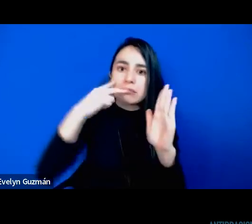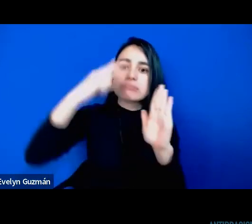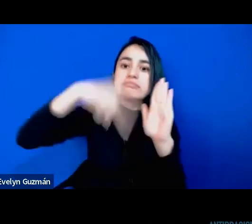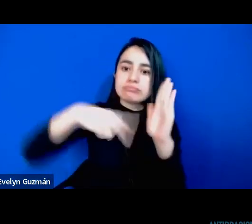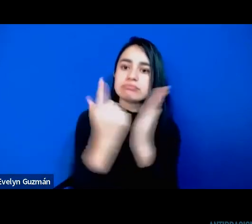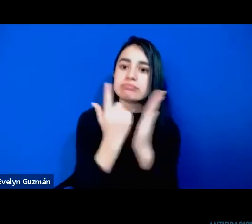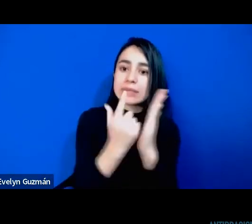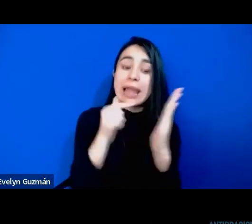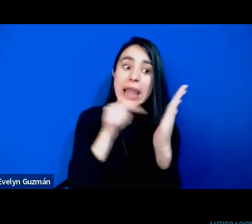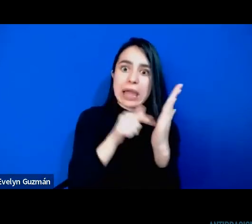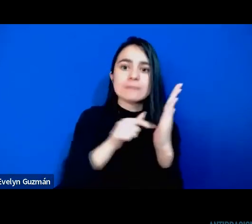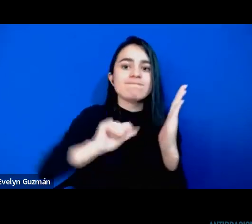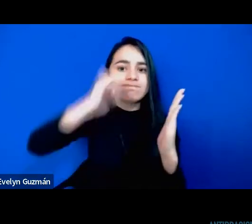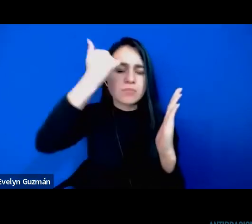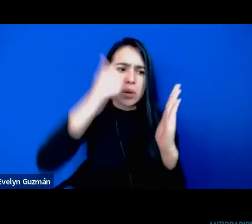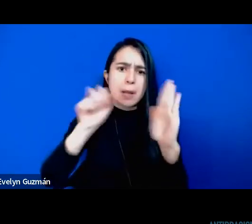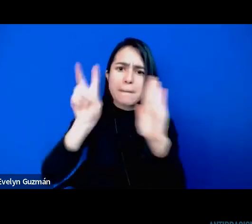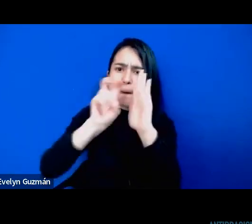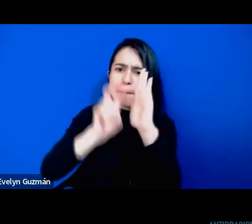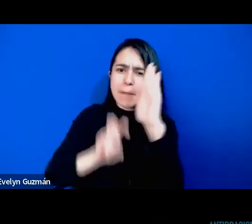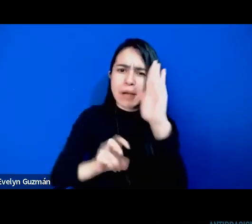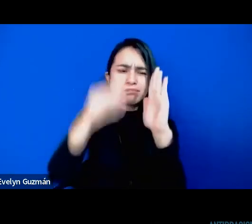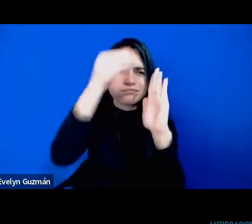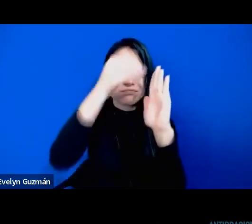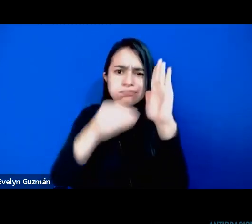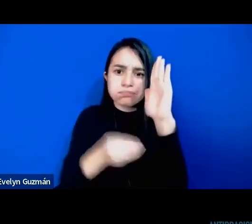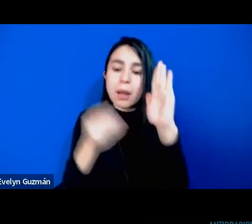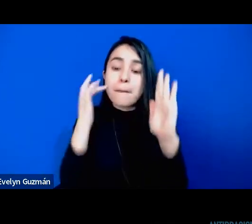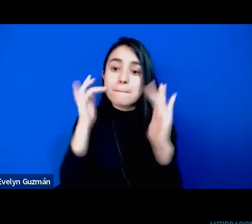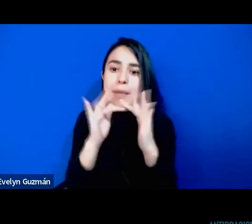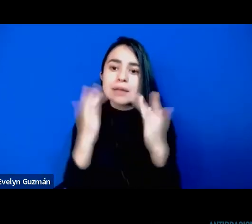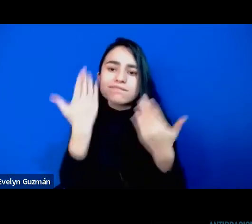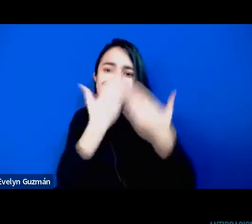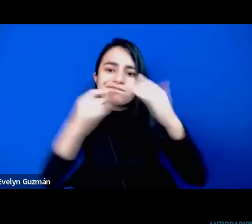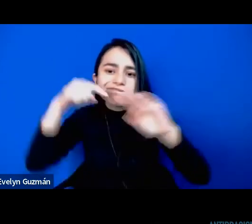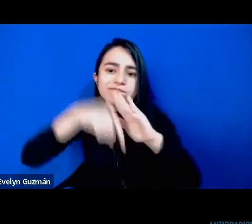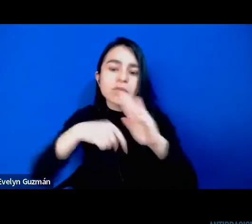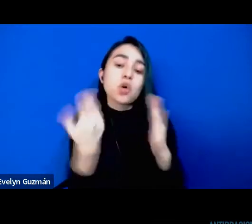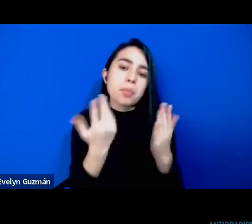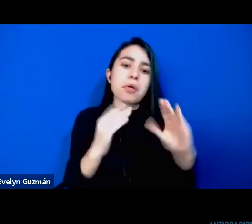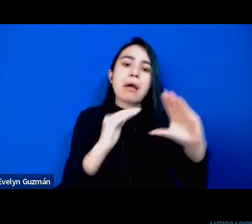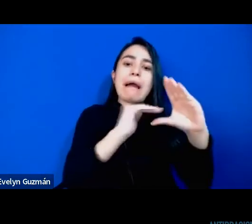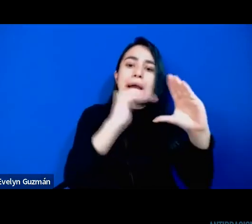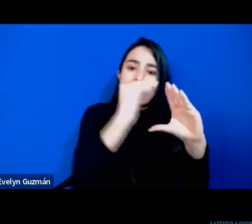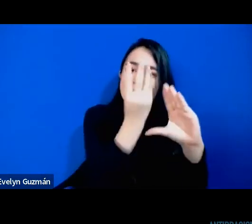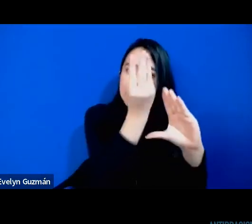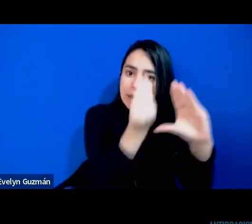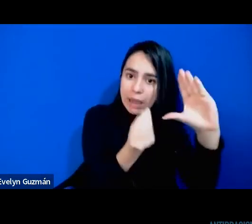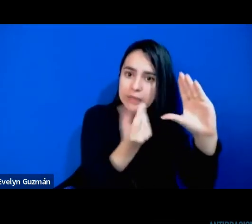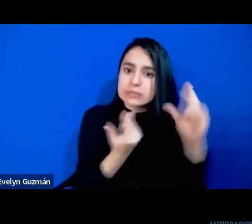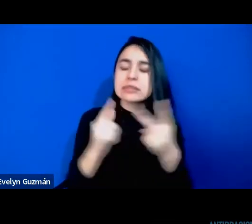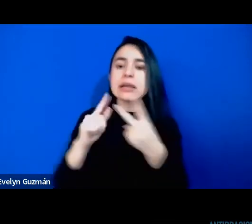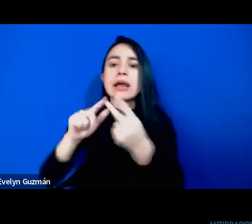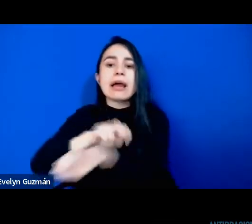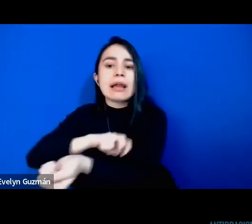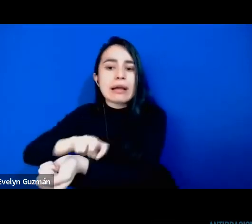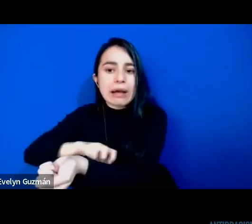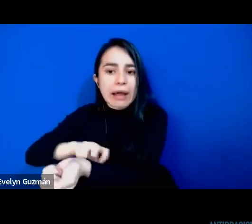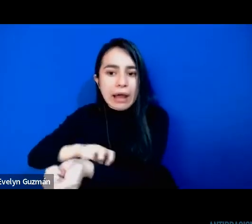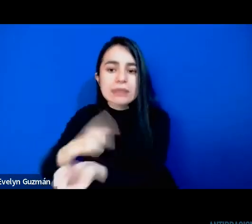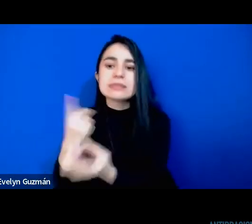marco tan importante en los estudos sobre clases sobre razas y por que no decir sobre género también